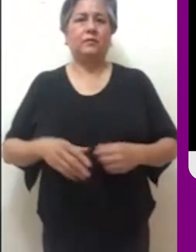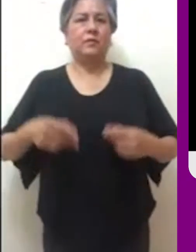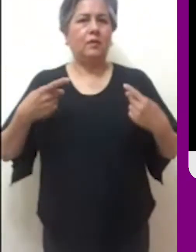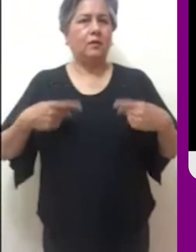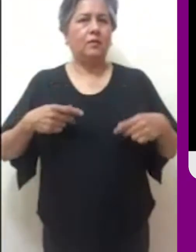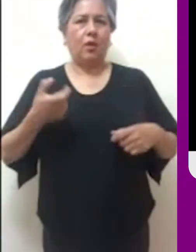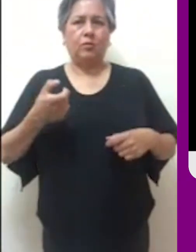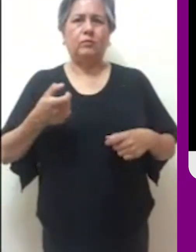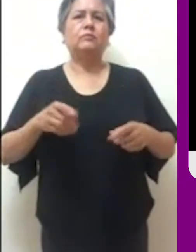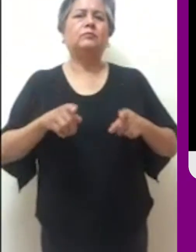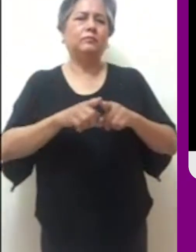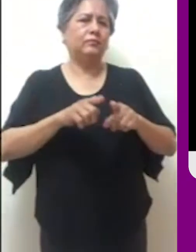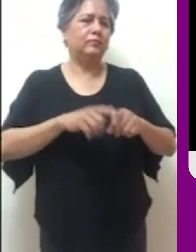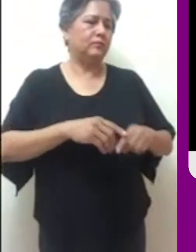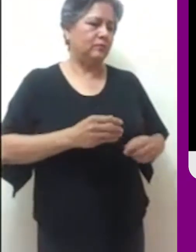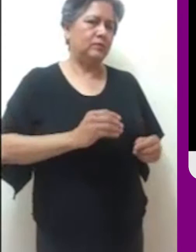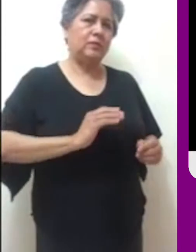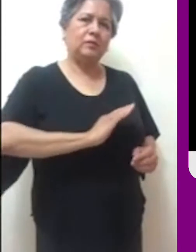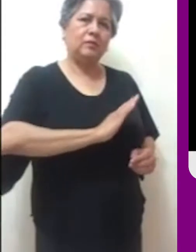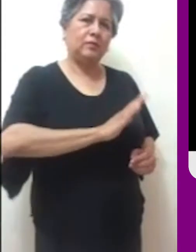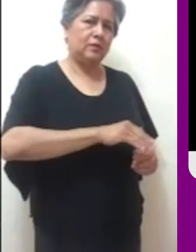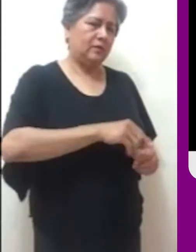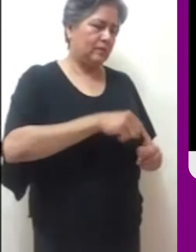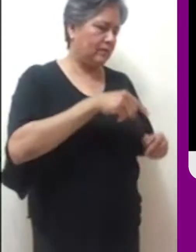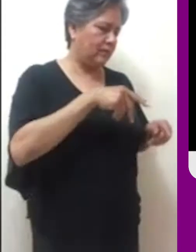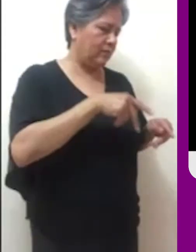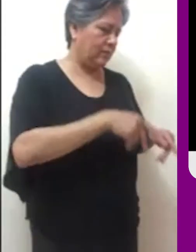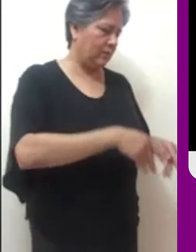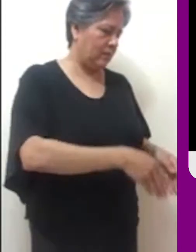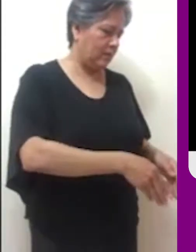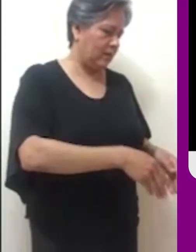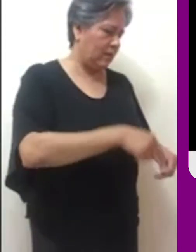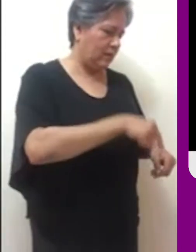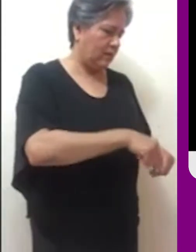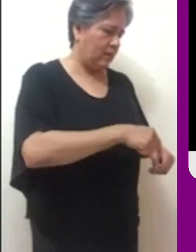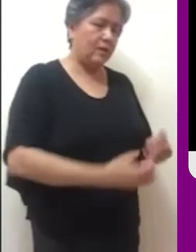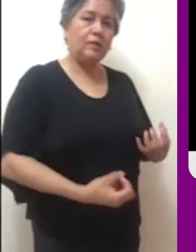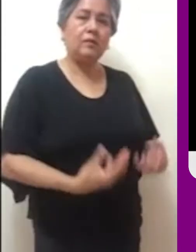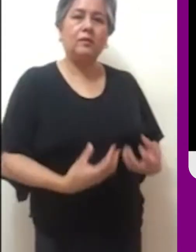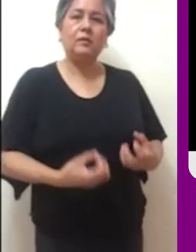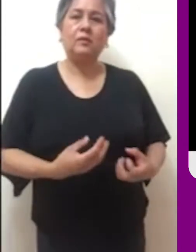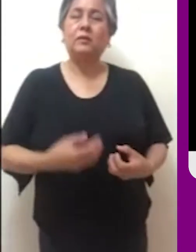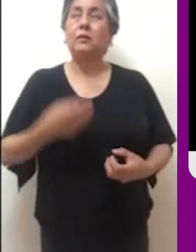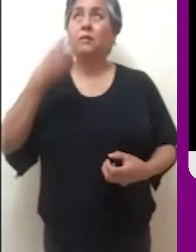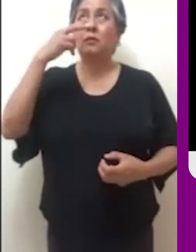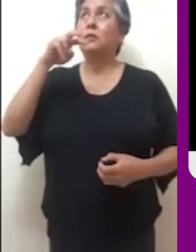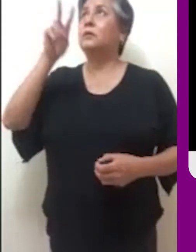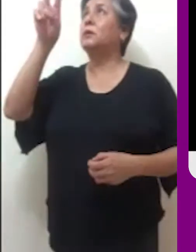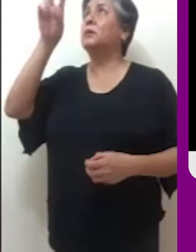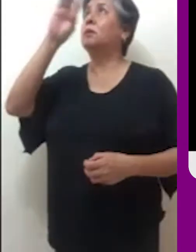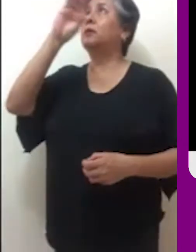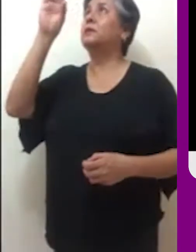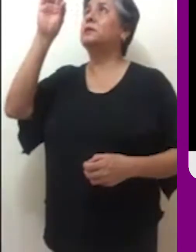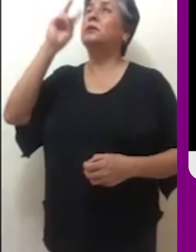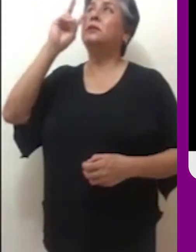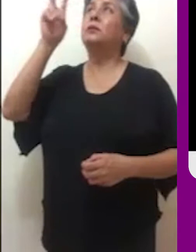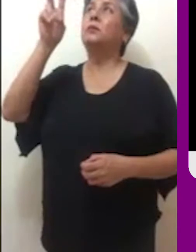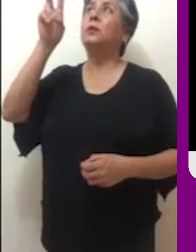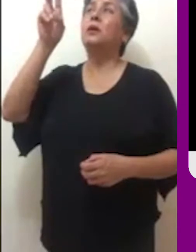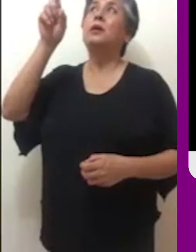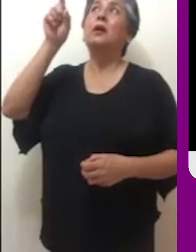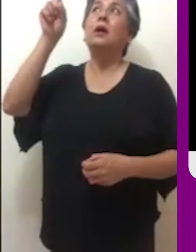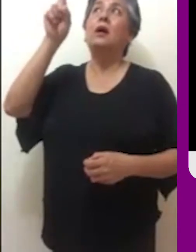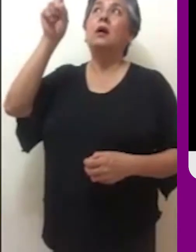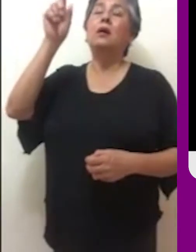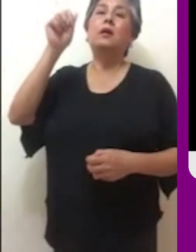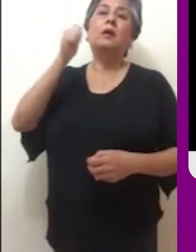Murió también el rico y lo enterraron. Estaba este en el lugar de castigo en medio de tormentos cuando levantó los ojos y